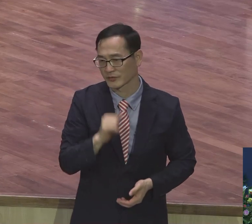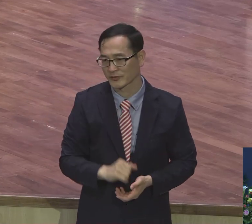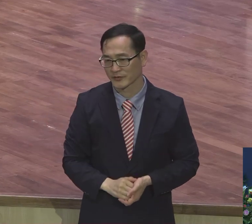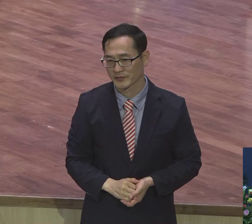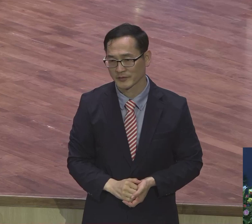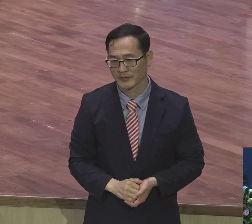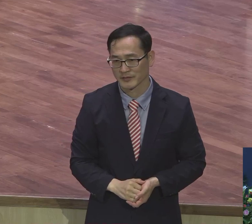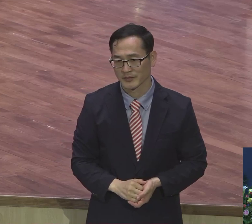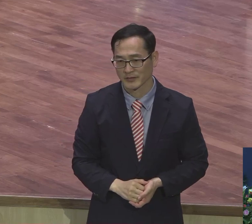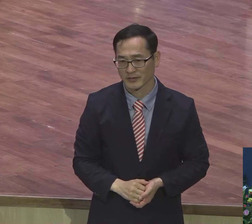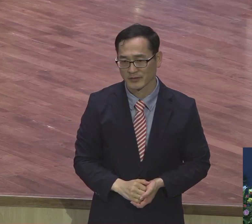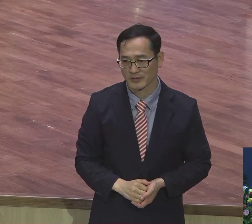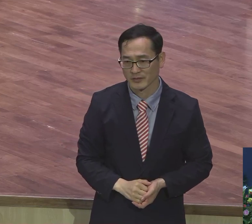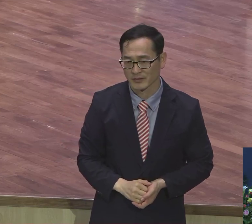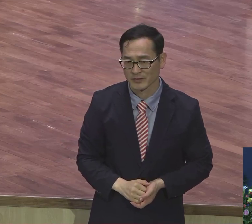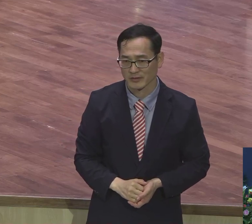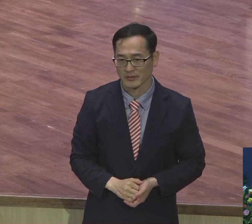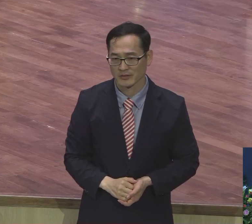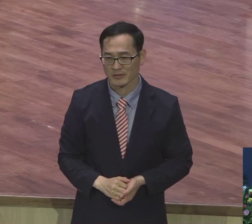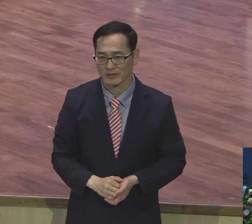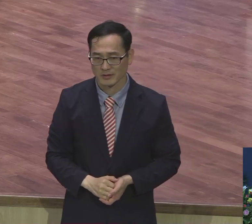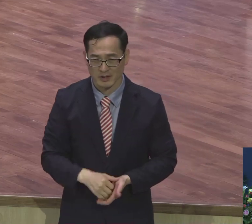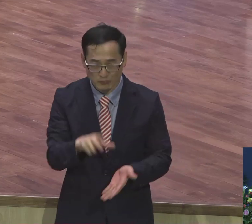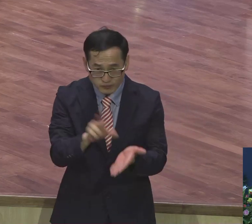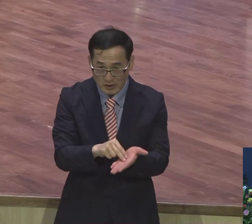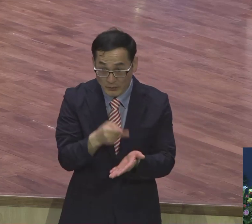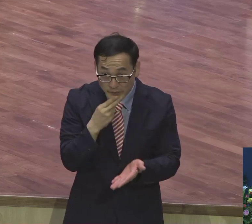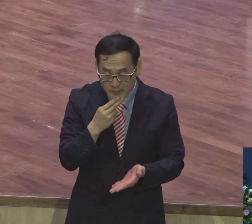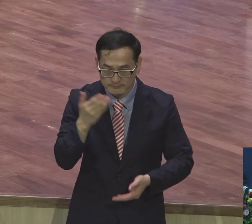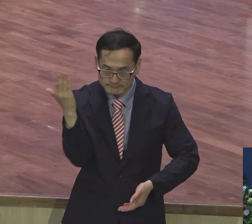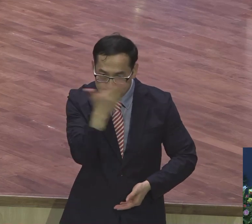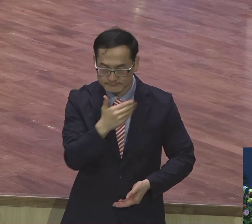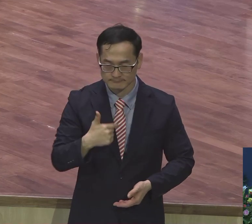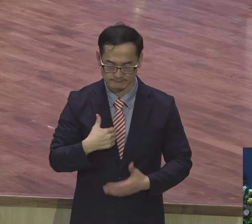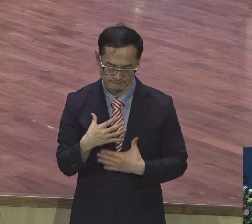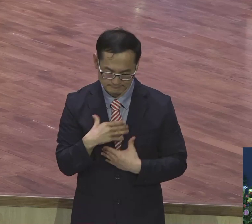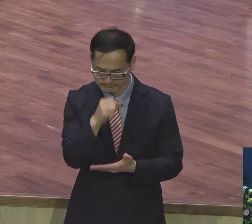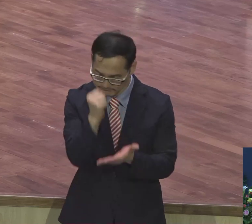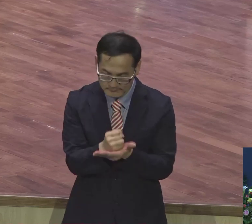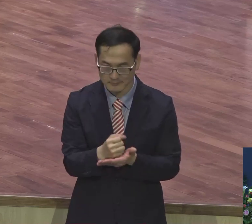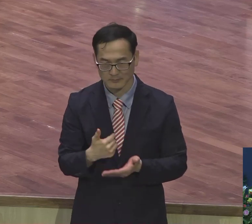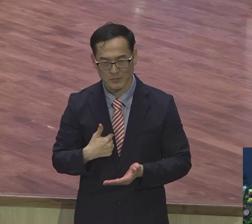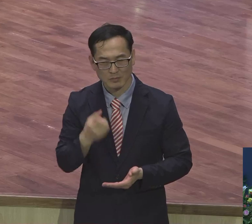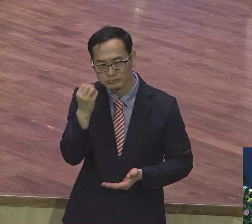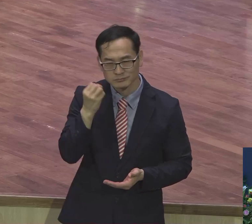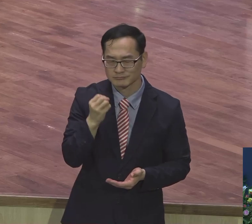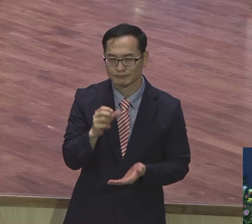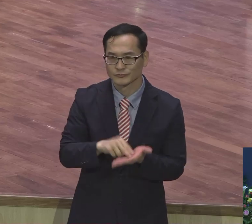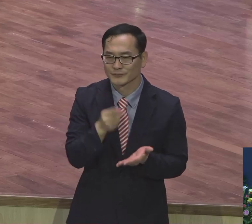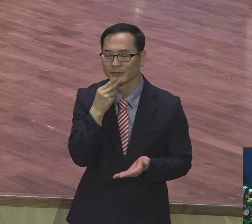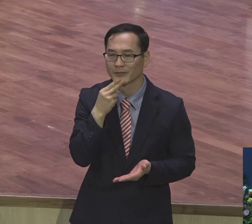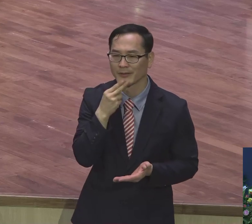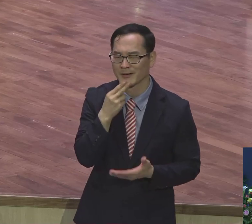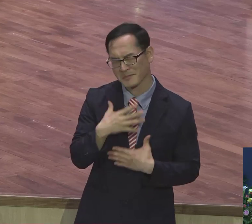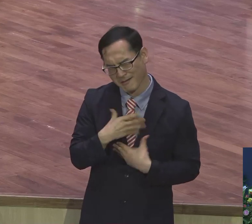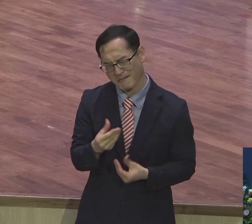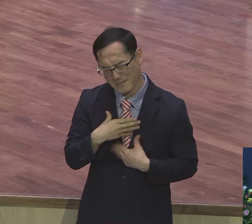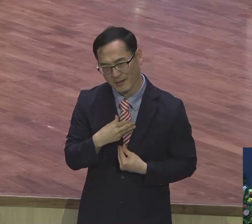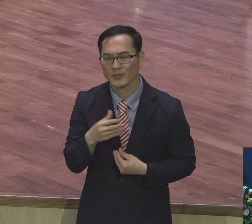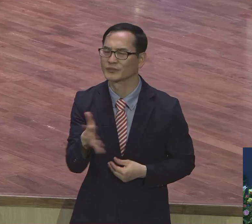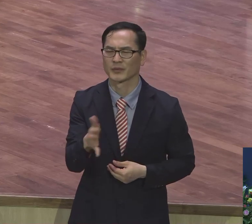다 기도 제목 있습니다. 다 문제 있습니다. 환경 좋지 않습니다. 랩던 일곱명 단 한 명 또